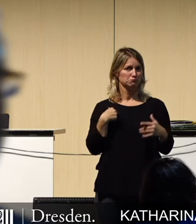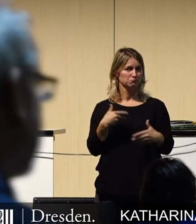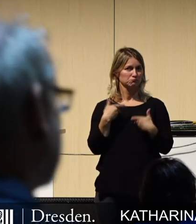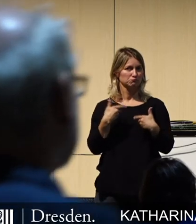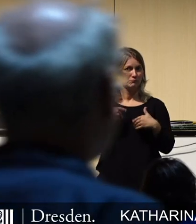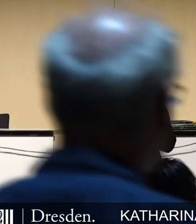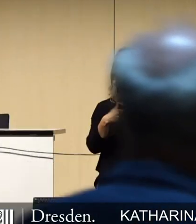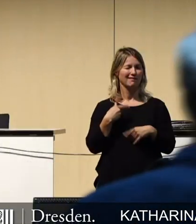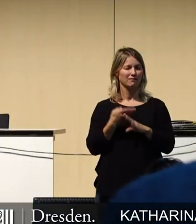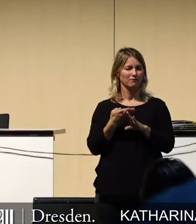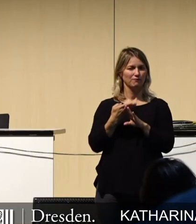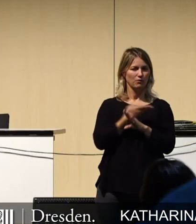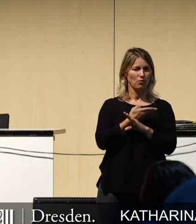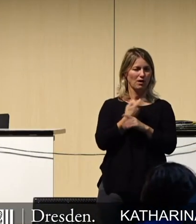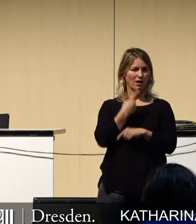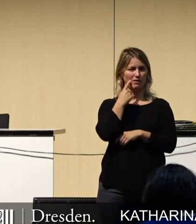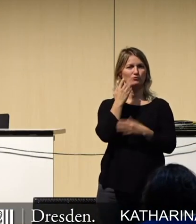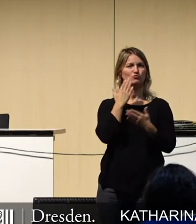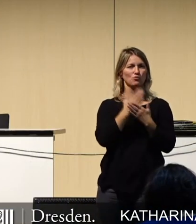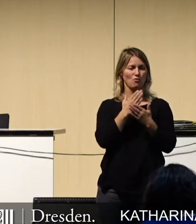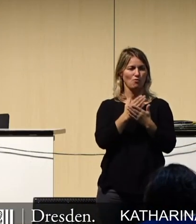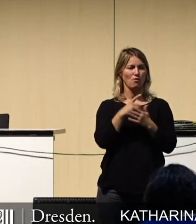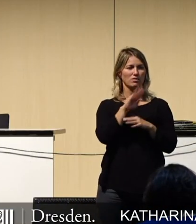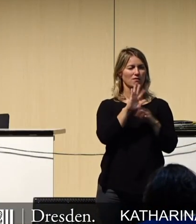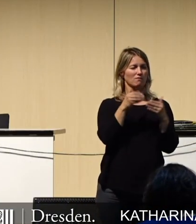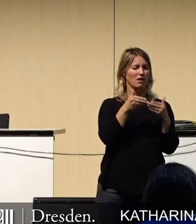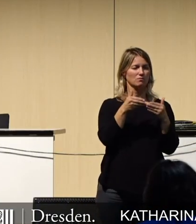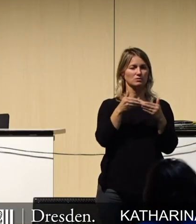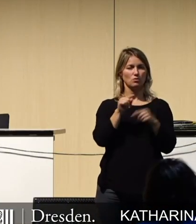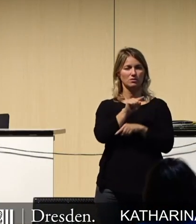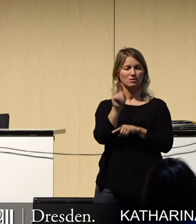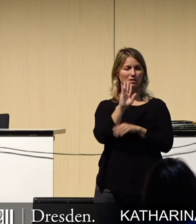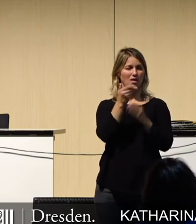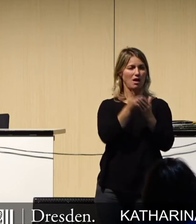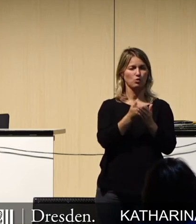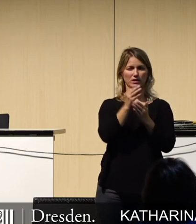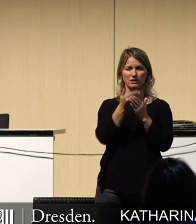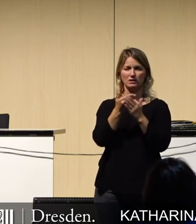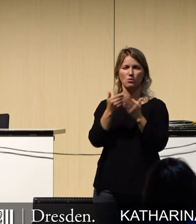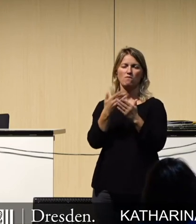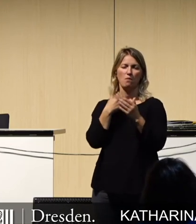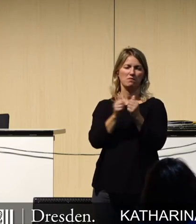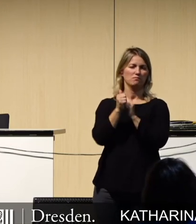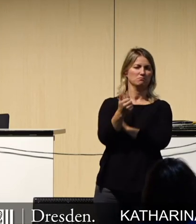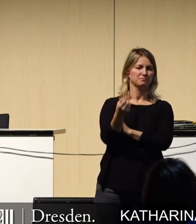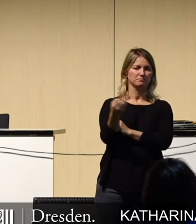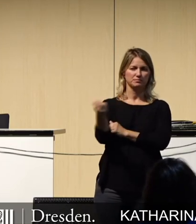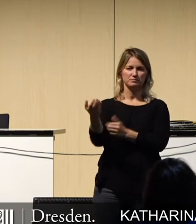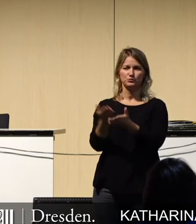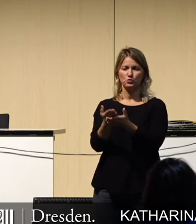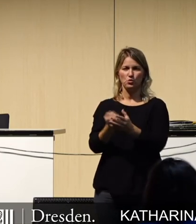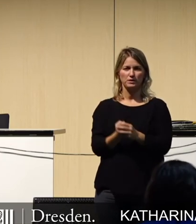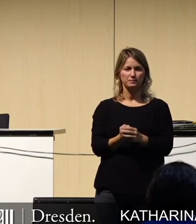bereits vorher wusste, wie die Fraktionen auch argumentieren werden. Das ist ein bisschen absehbar. Ich